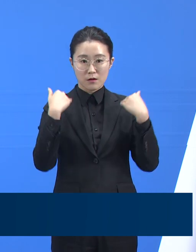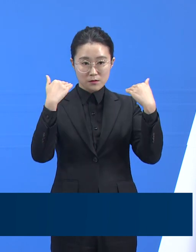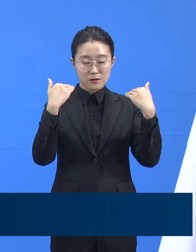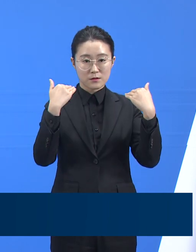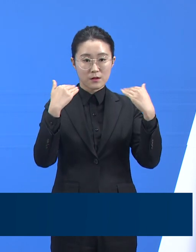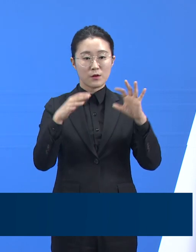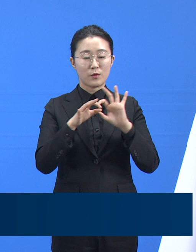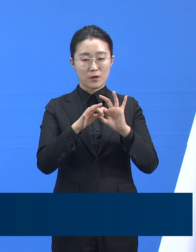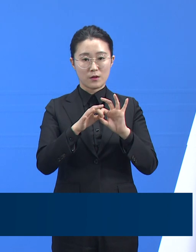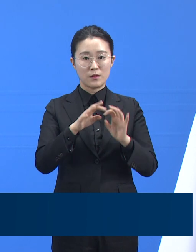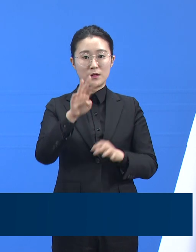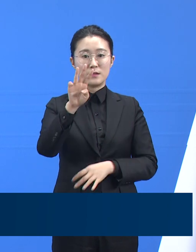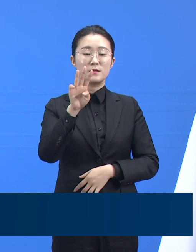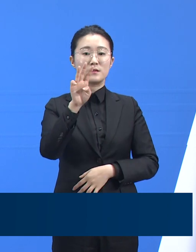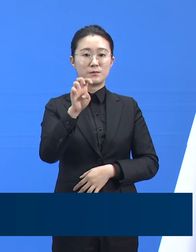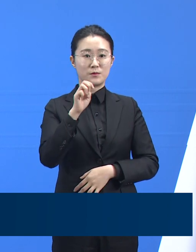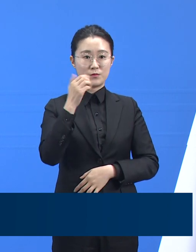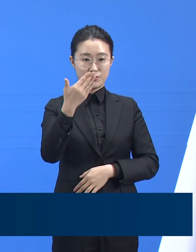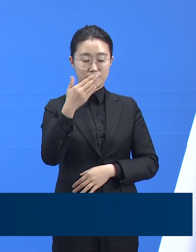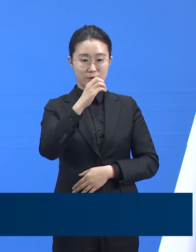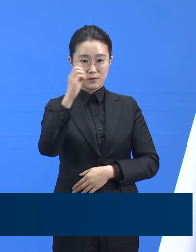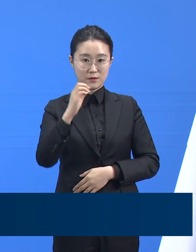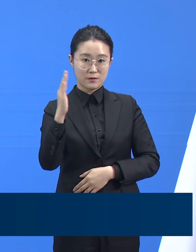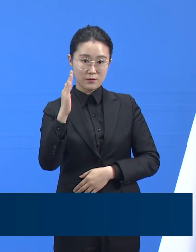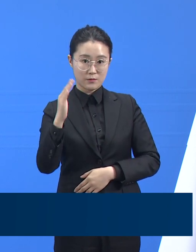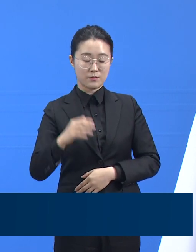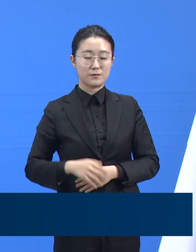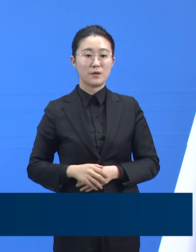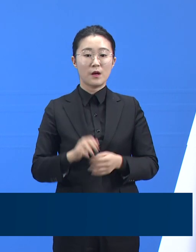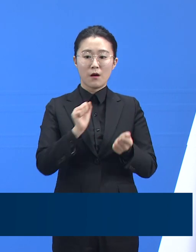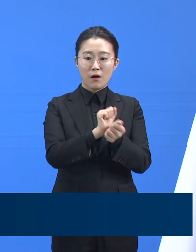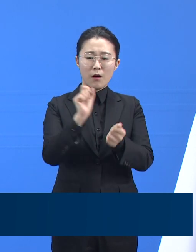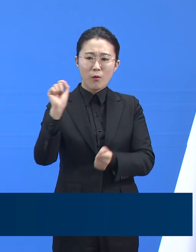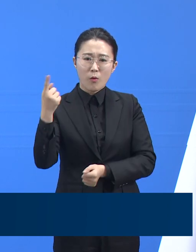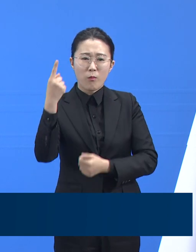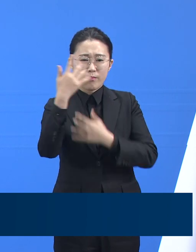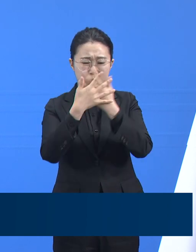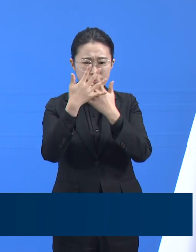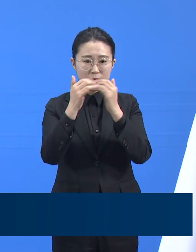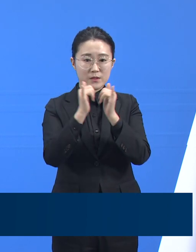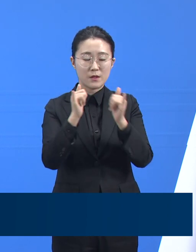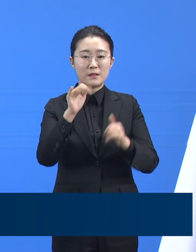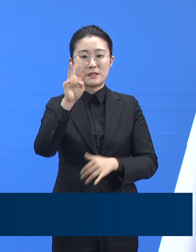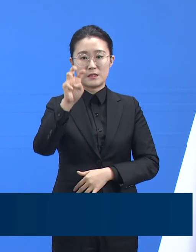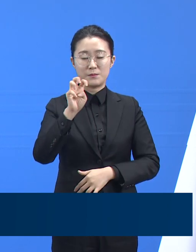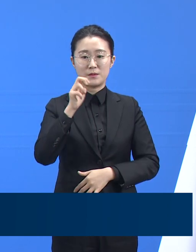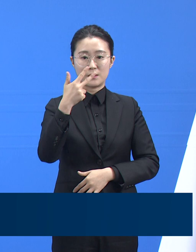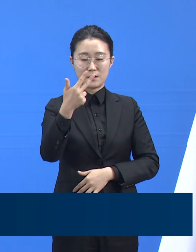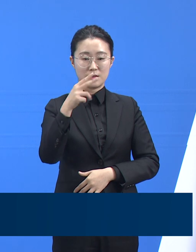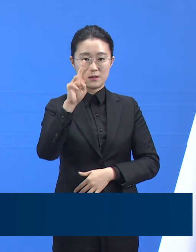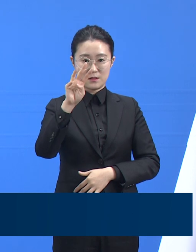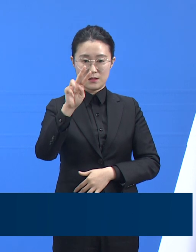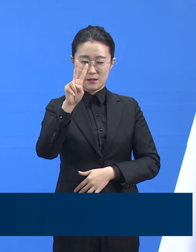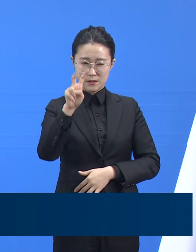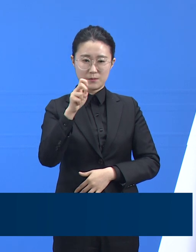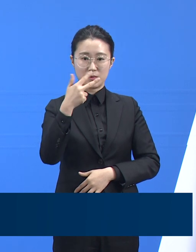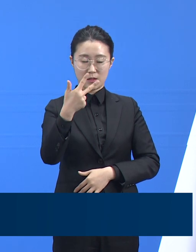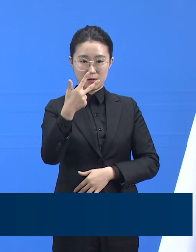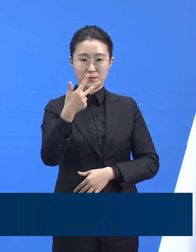차지합니다. 감염 경로를 알 수 없는 확진자는 23.2%인 67명입니다.